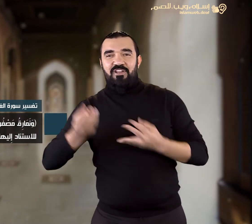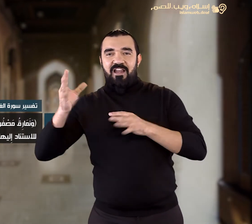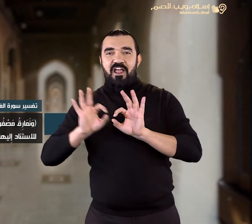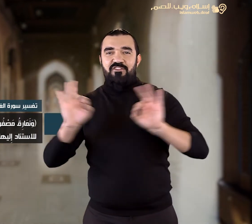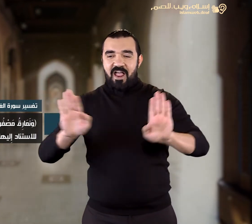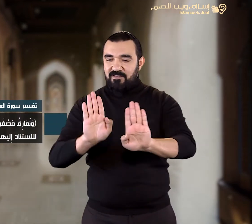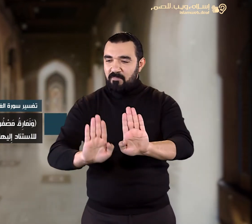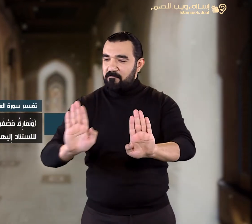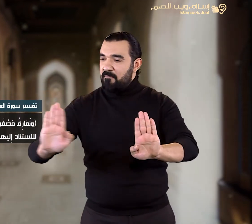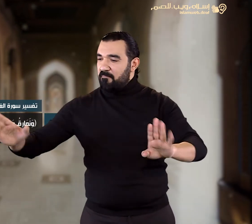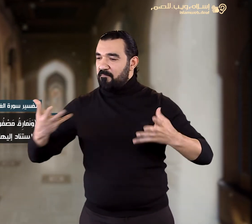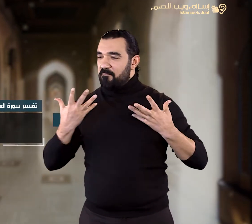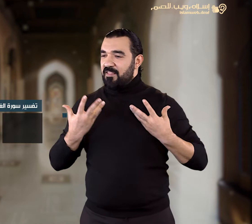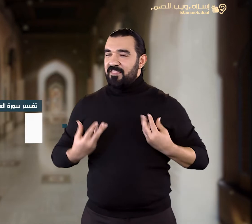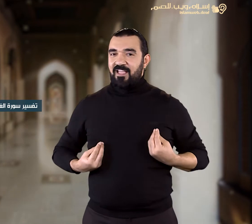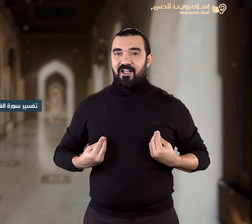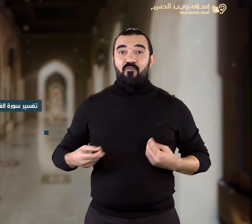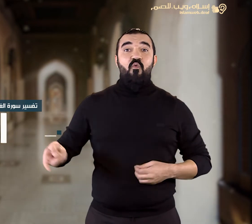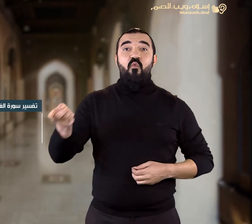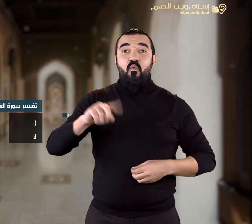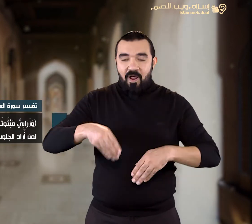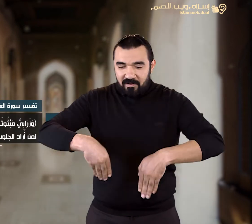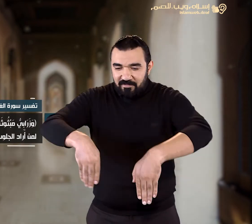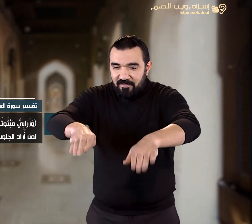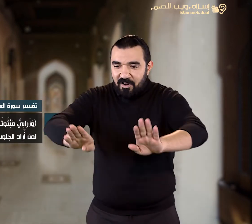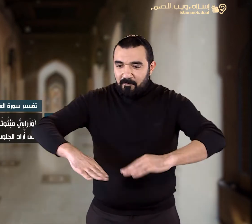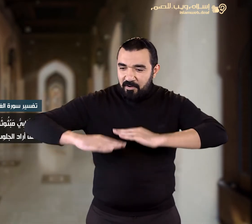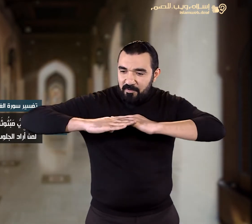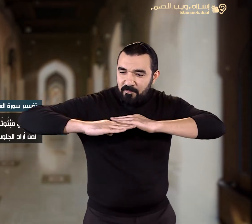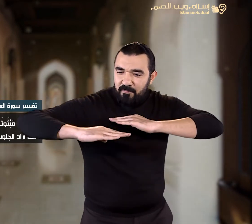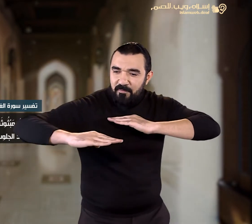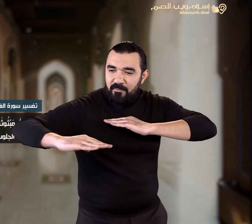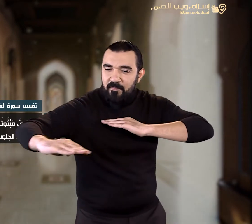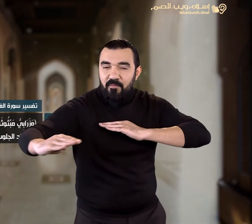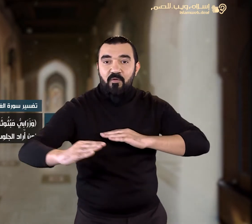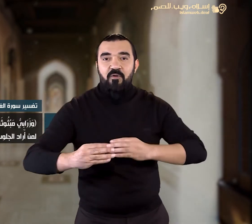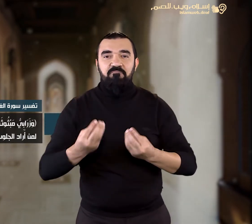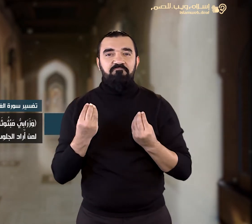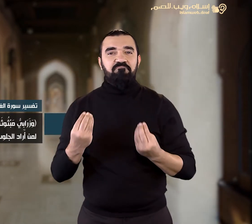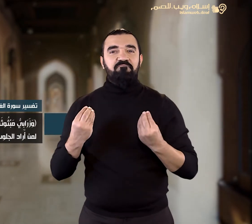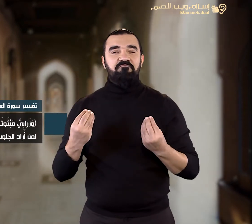والاتكاء عليها وجرابي مبثوثة أي بوسط